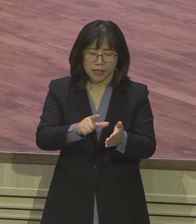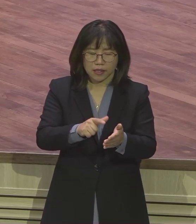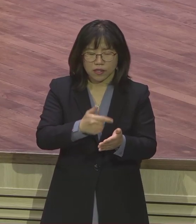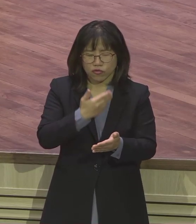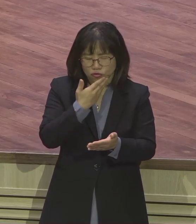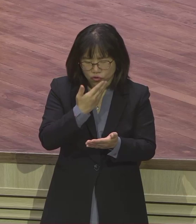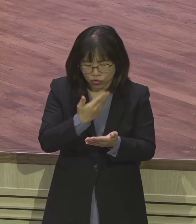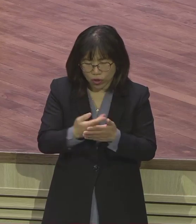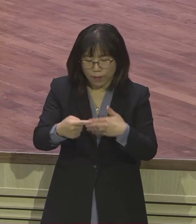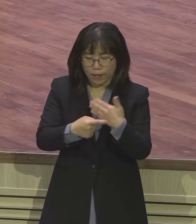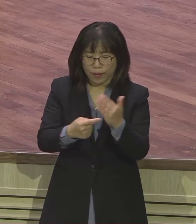제목으로 축복합니다.